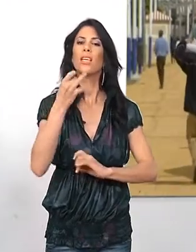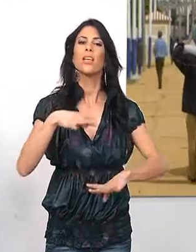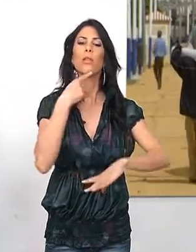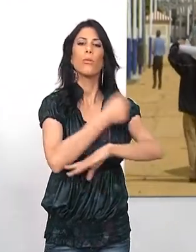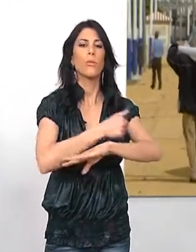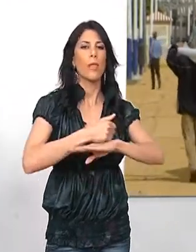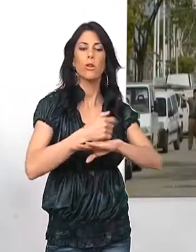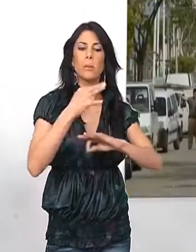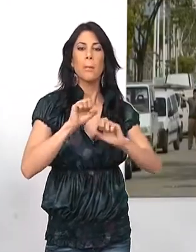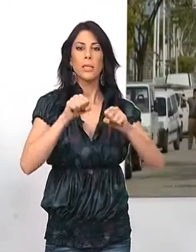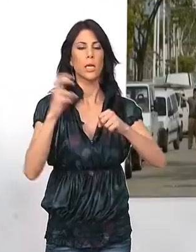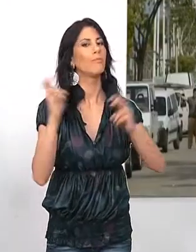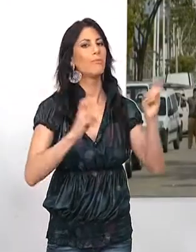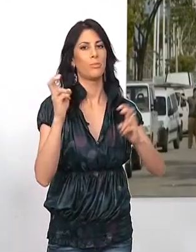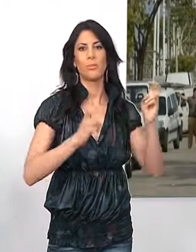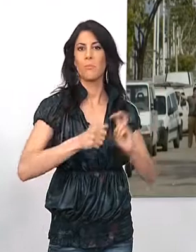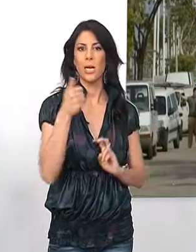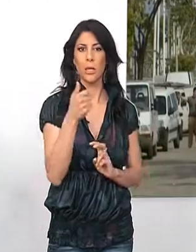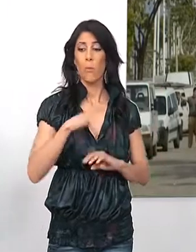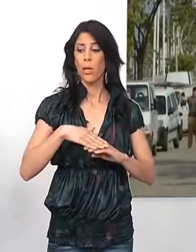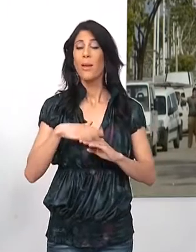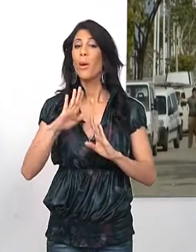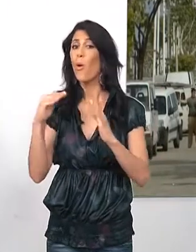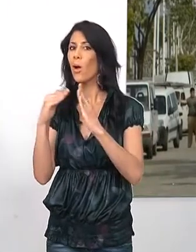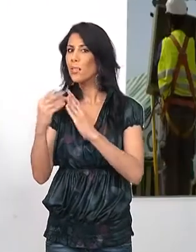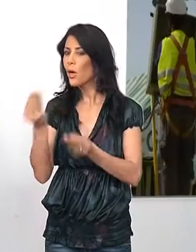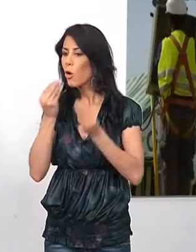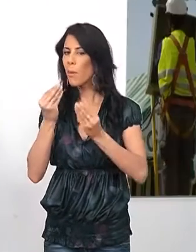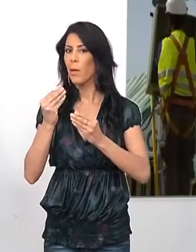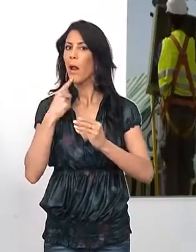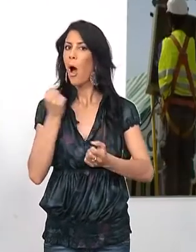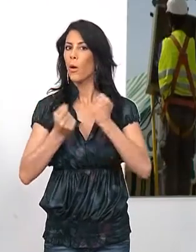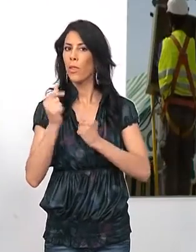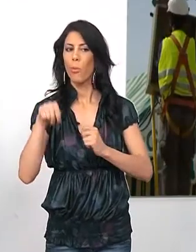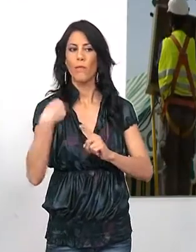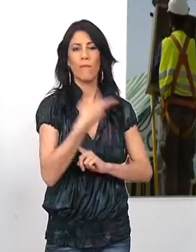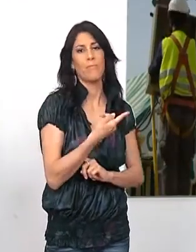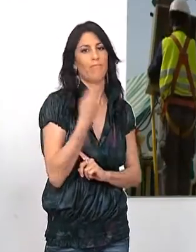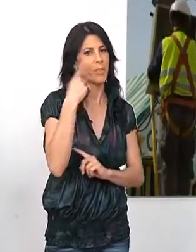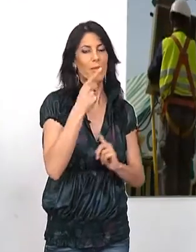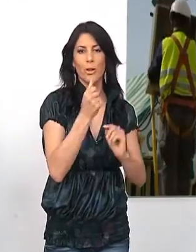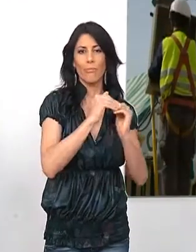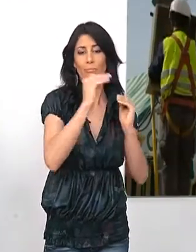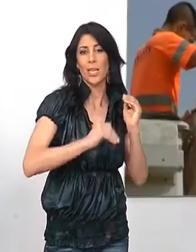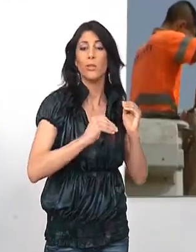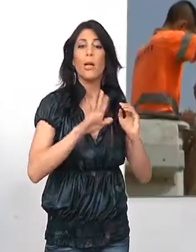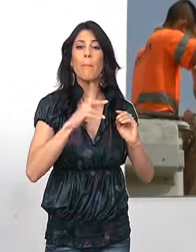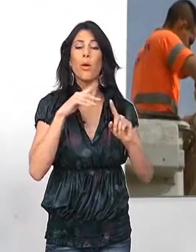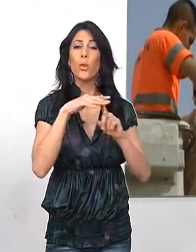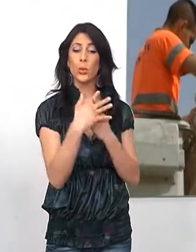ciudadanos más tarde de lo habitual, porque ya llegaban comidos de sus casas para ahorrar dinero. Como las circunstancias económicas no han cambiado